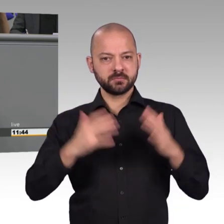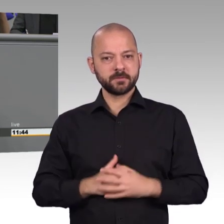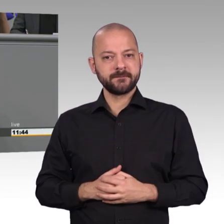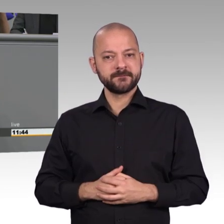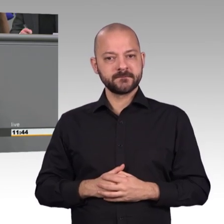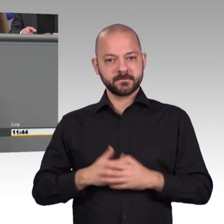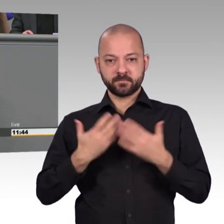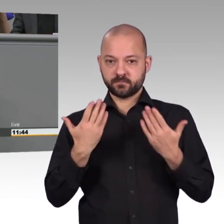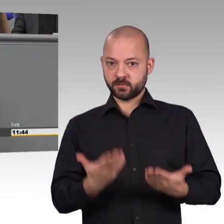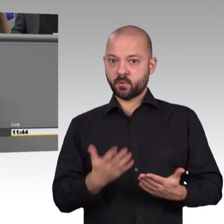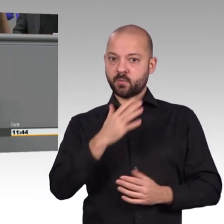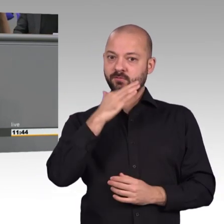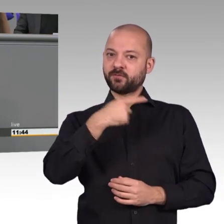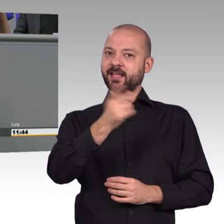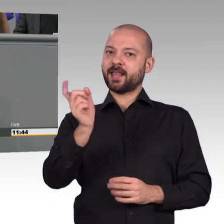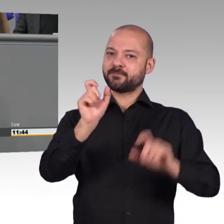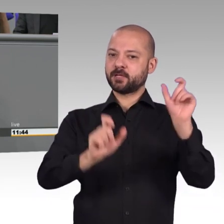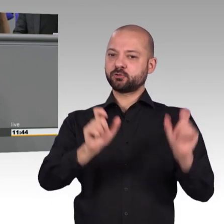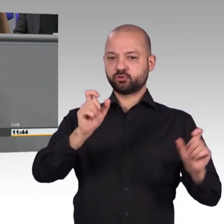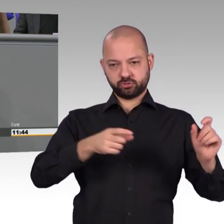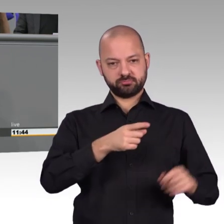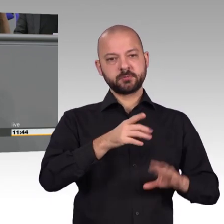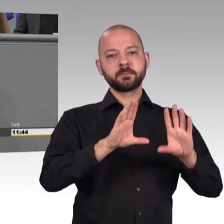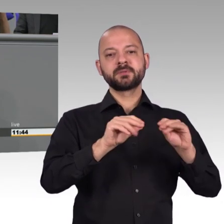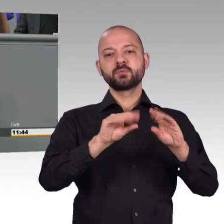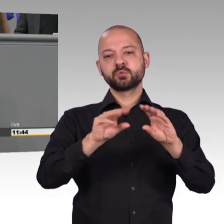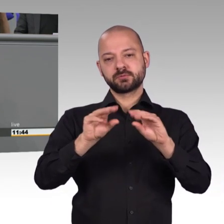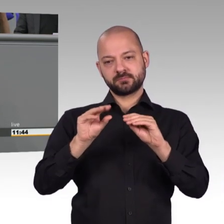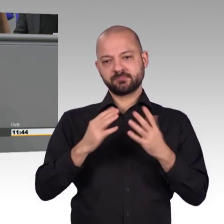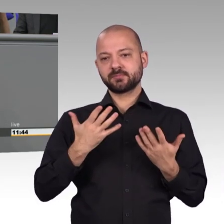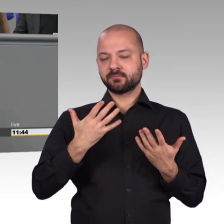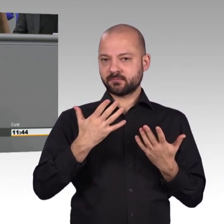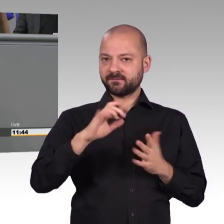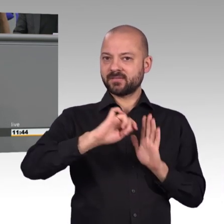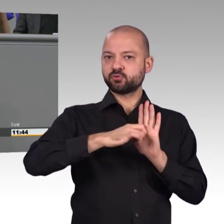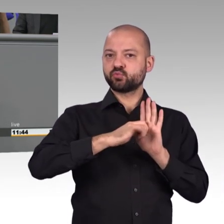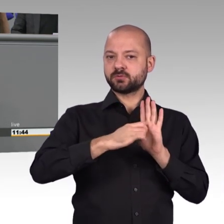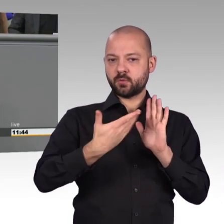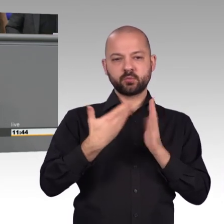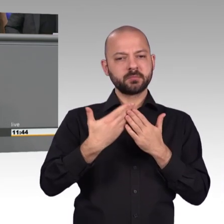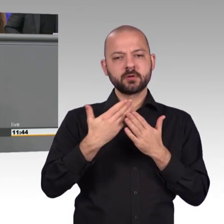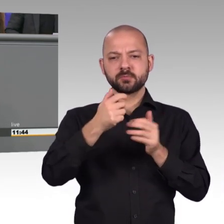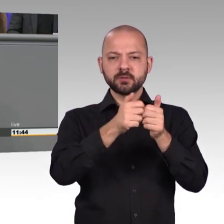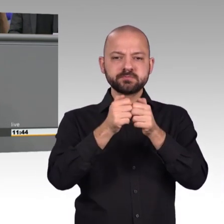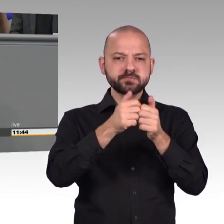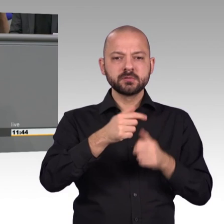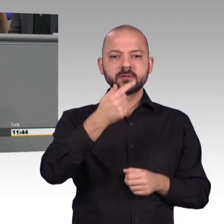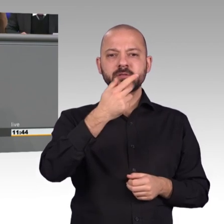gebe ich Ihnen explizit recht, sieht es hingegen mit der Verschlüsselung von E-Mails aus. Laut einer aktuellen Telekom-Studie sagen zwei Dritte der befragten Personen,